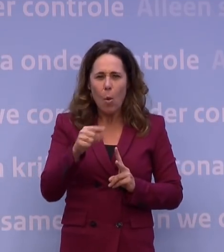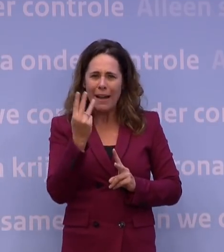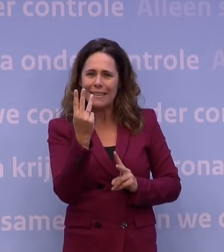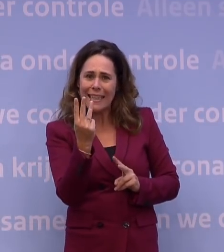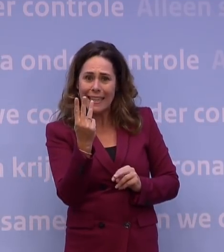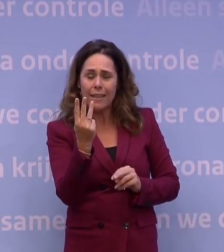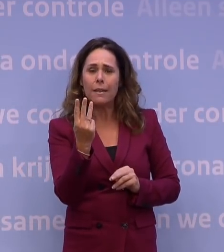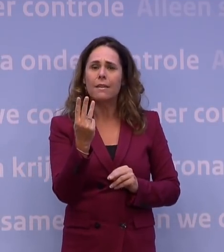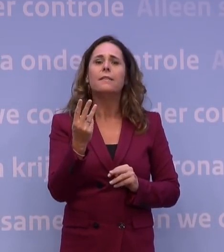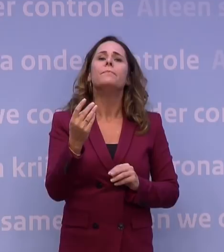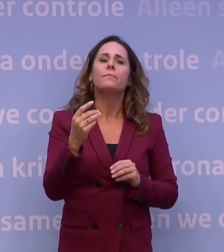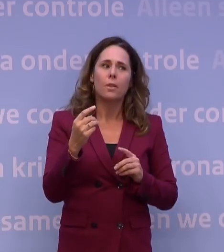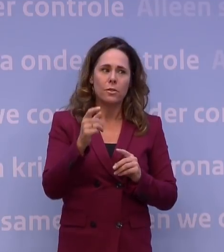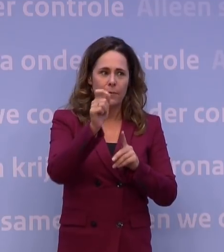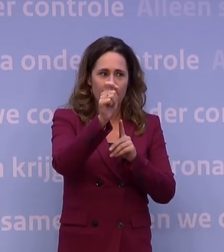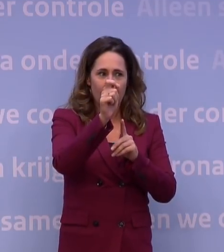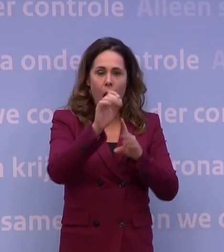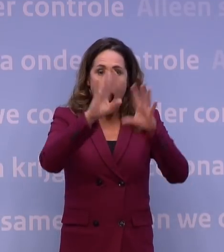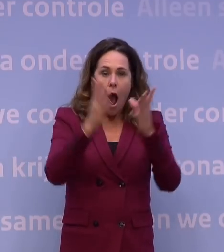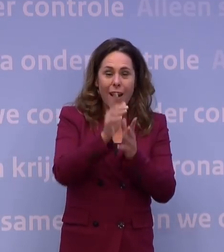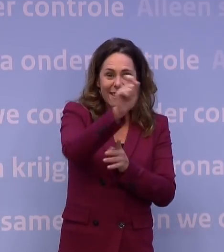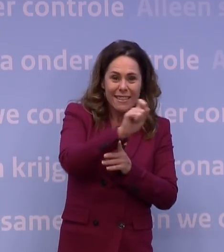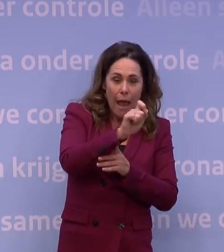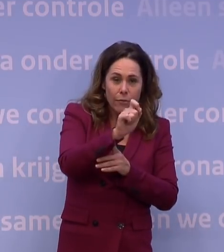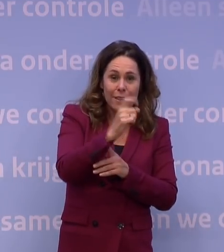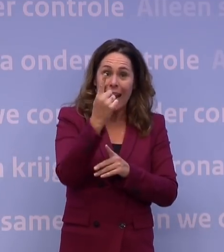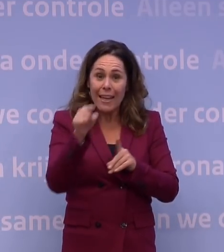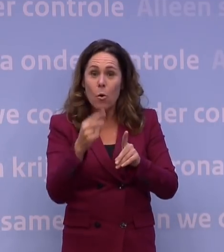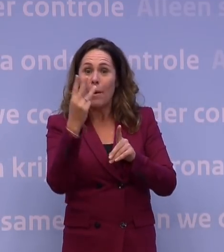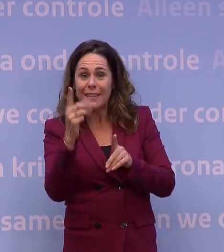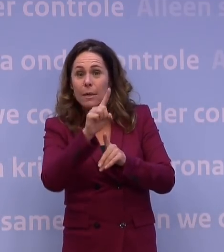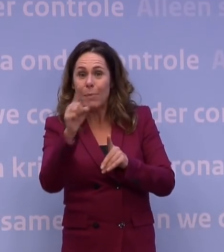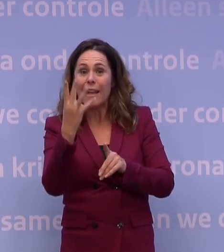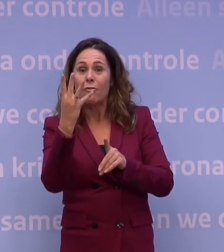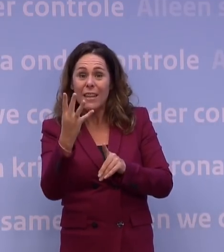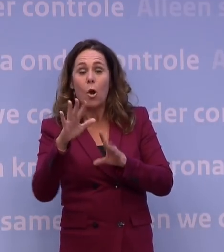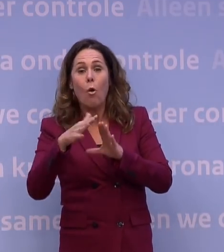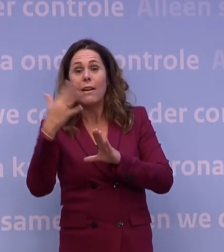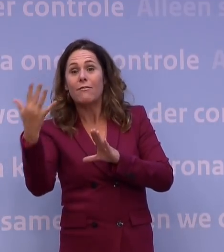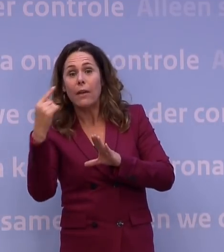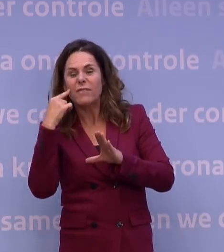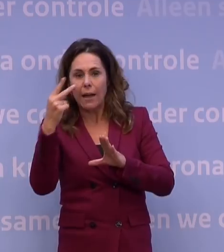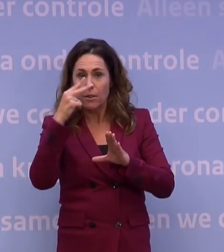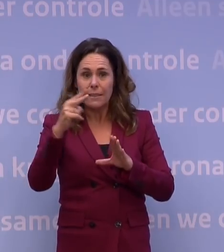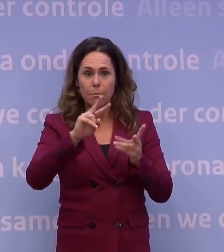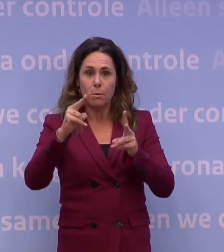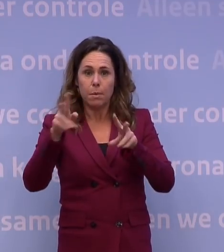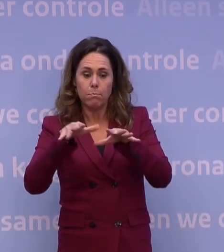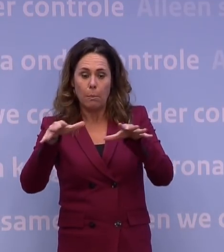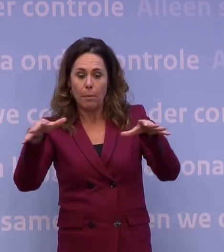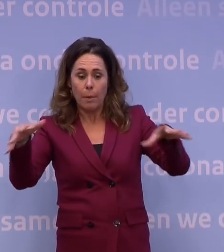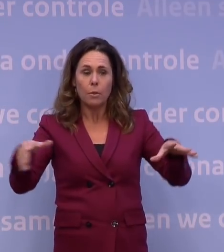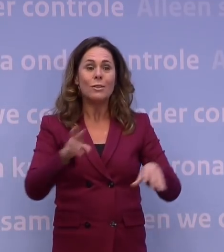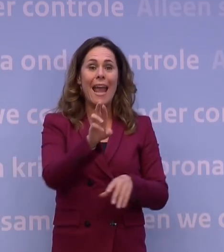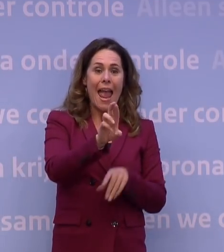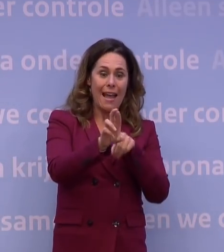telkens alle getallen gaan keer 1,3 per vier of vijf dagen. Dat is eigenlijk wat je ziet, de hele tijd. Dus wat we moeten doen, is de reproductiefactor